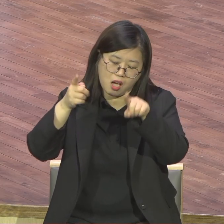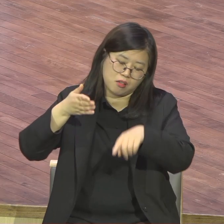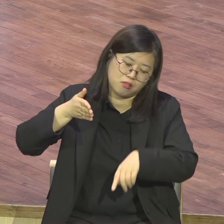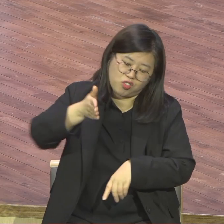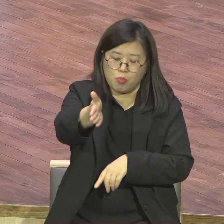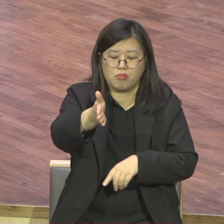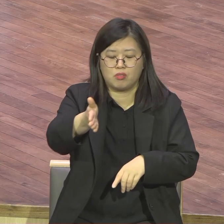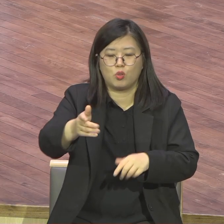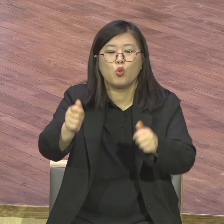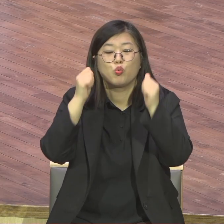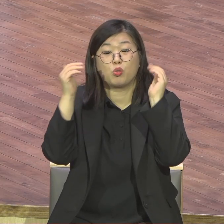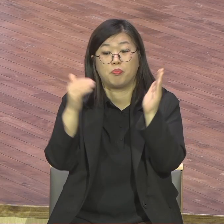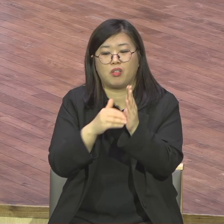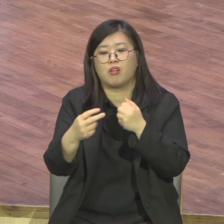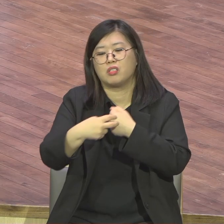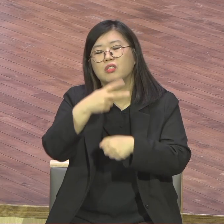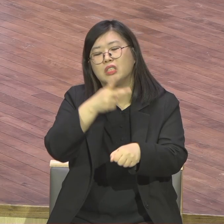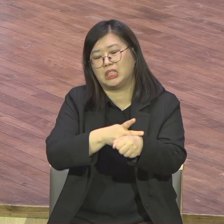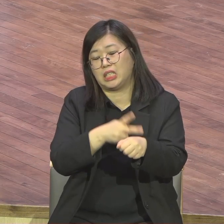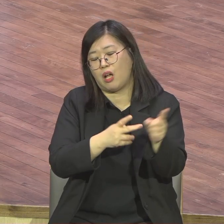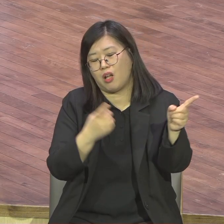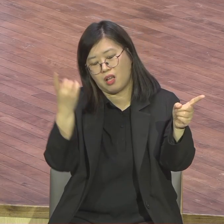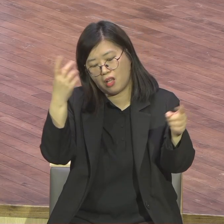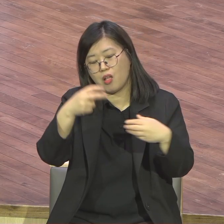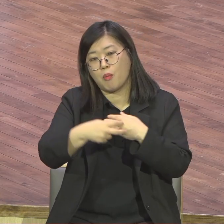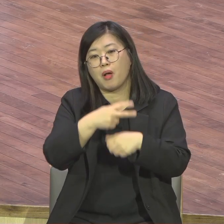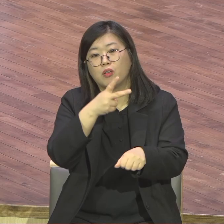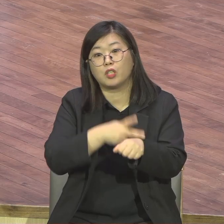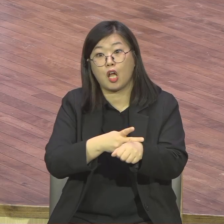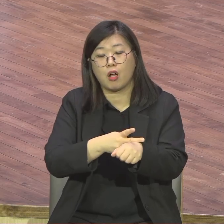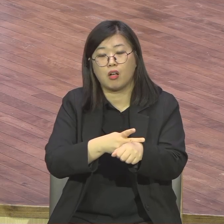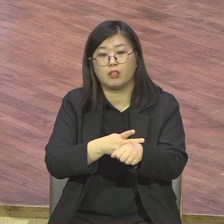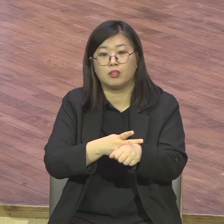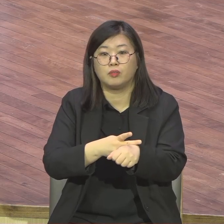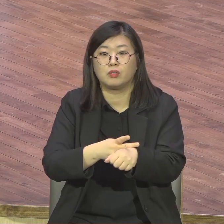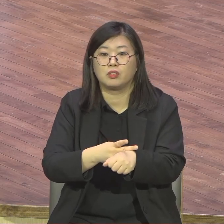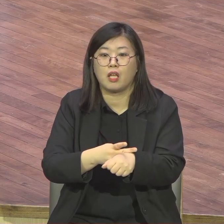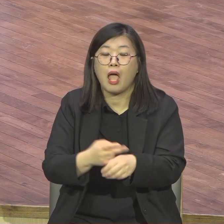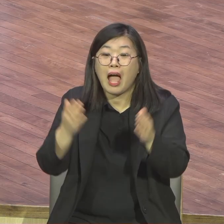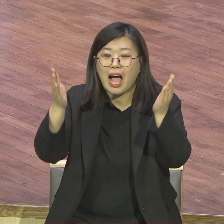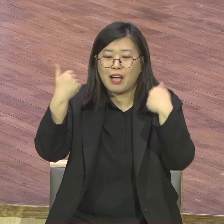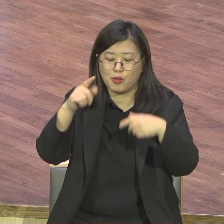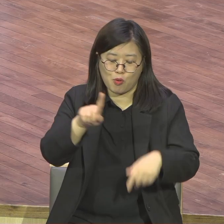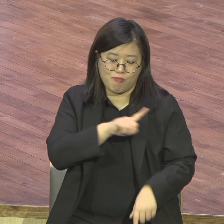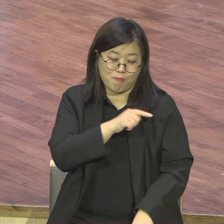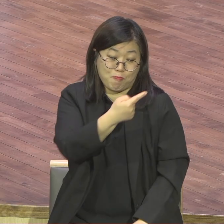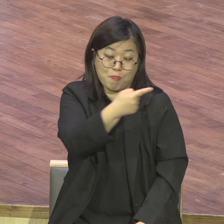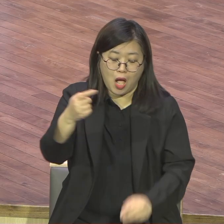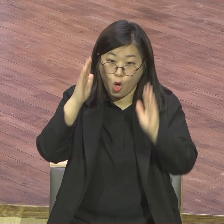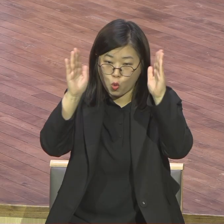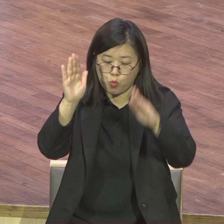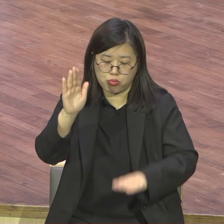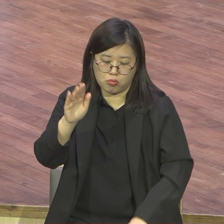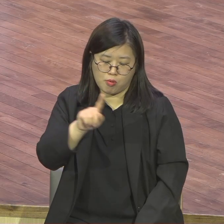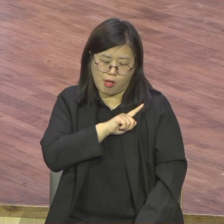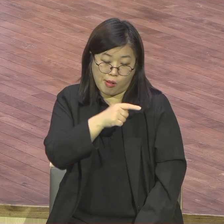어머니가 어사대를 한다 해서 공부 전교 1동 그리고 세브란스 역과대학 갔는데 부산 어디 갔지 왜 거기 간지 모르겠어요 내가 지금